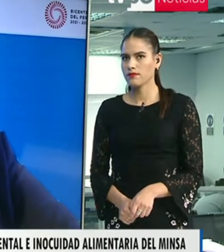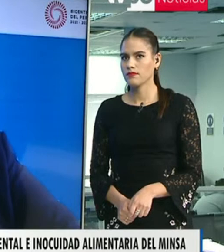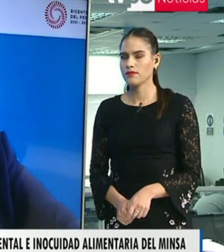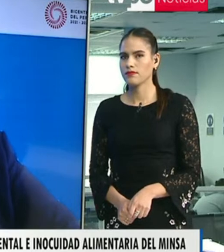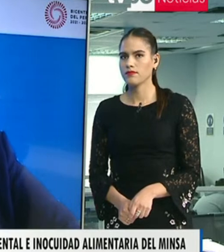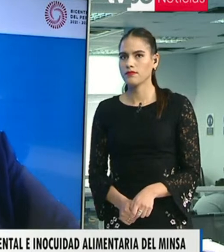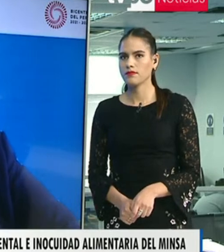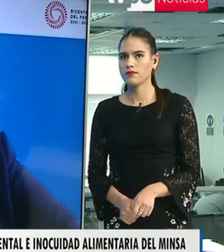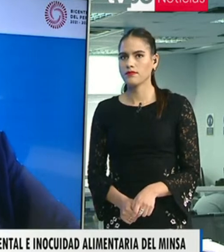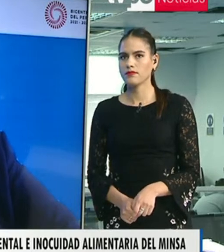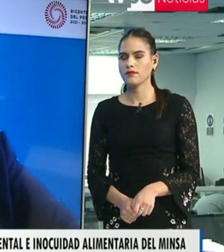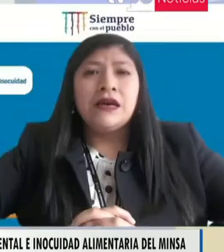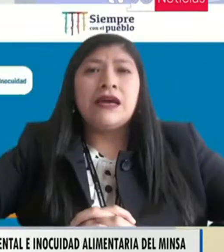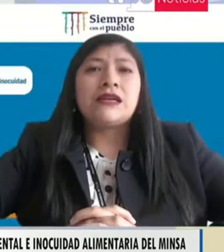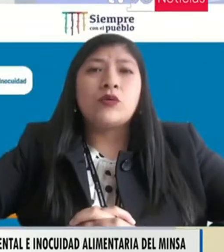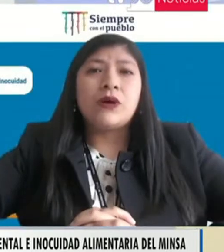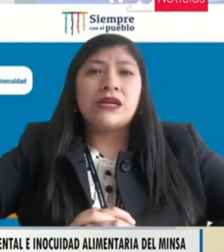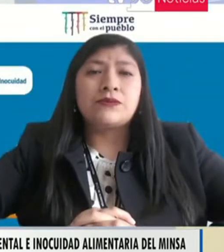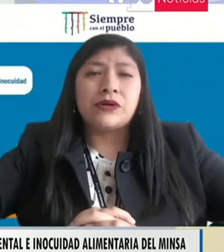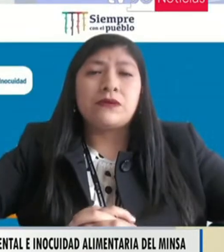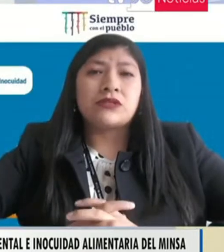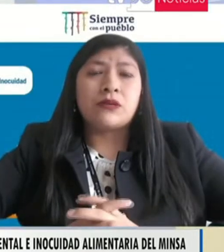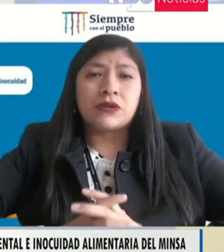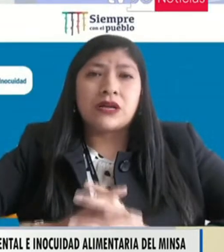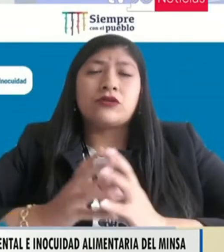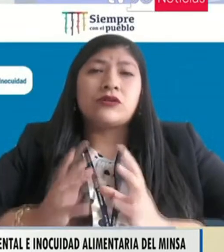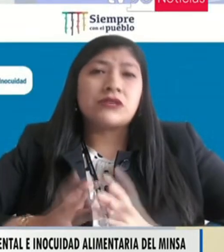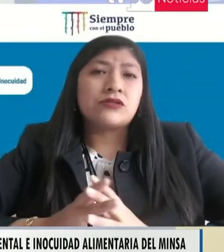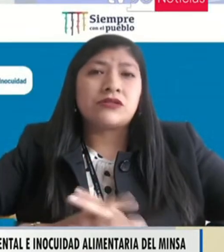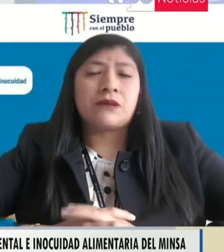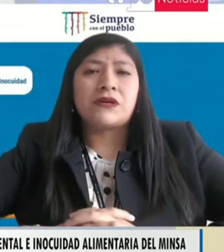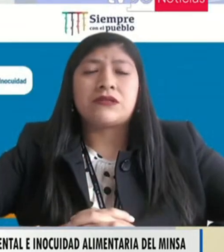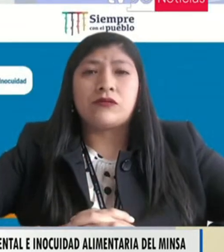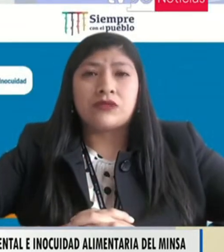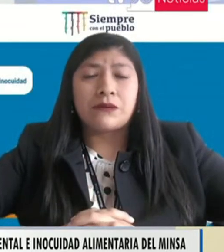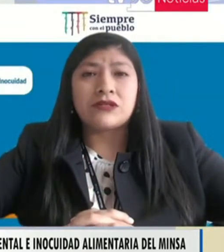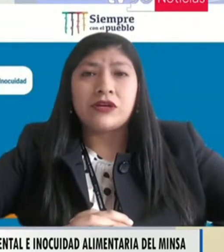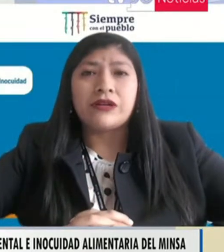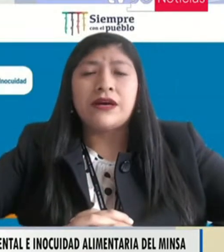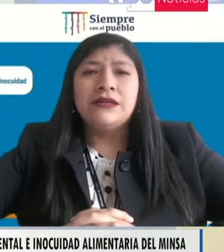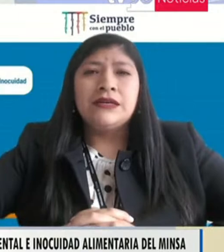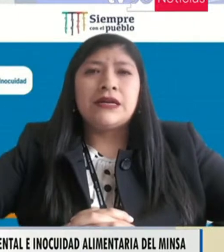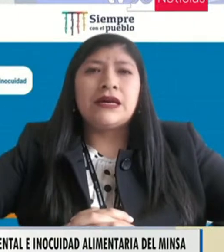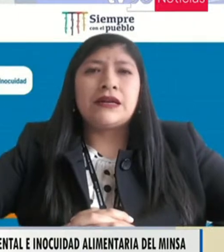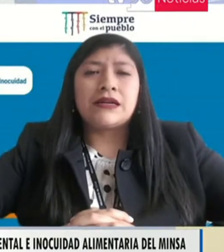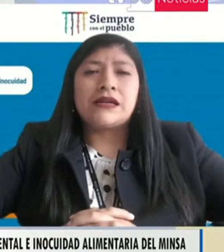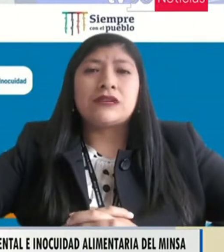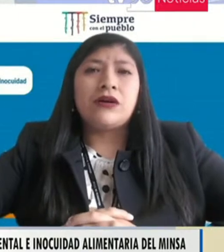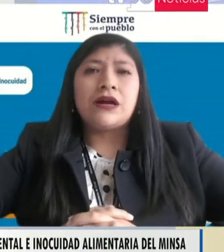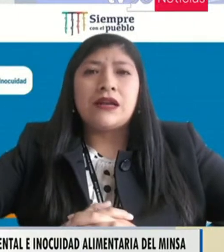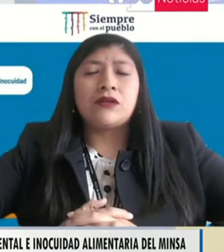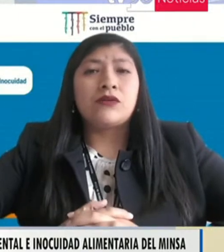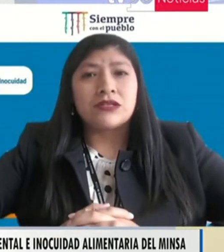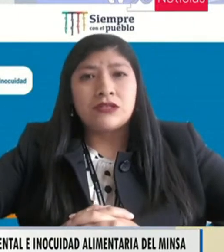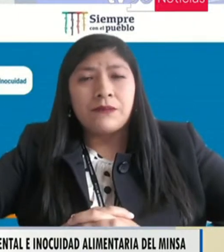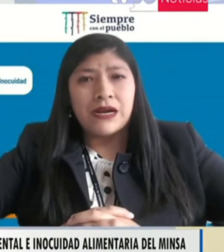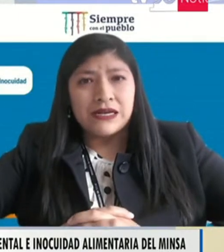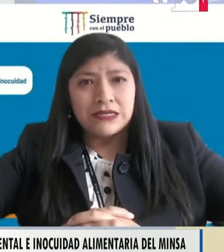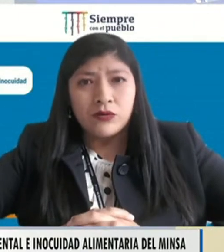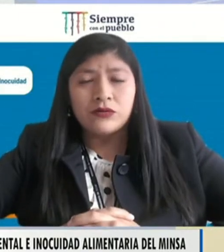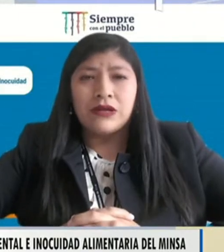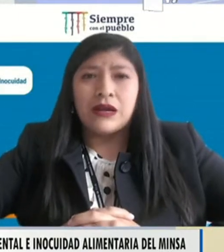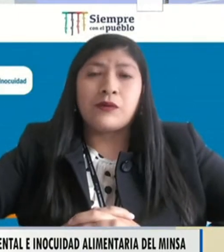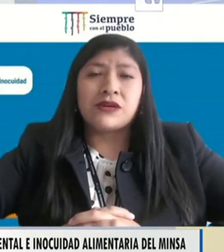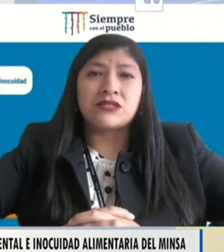educativa de 7 días, en las cuales vamos a abordar todos estos temas que usted menciona en relación a la educación